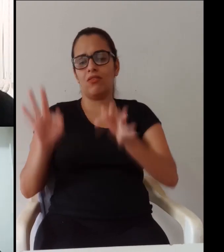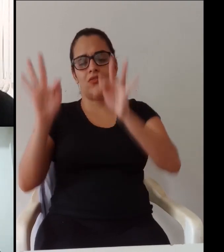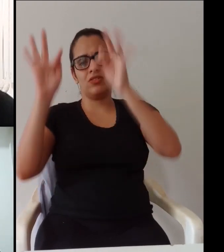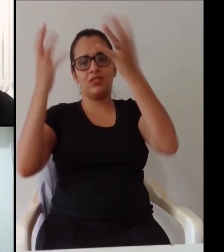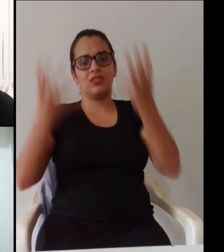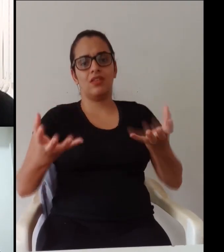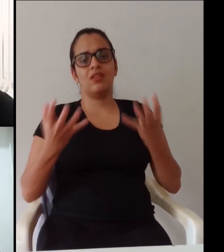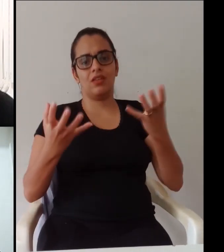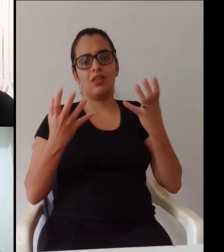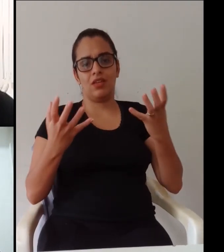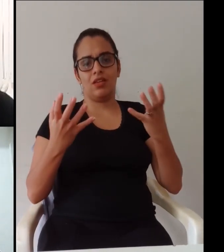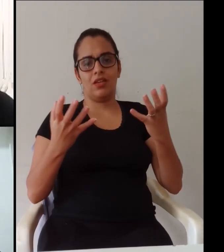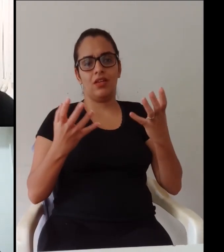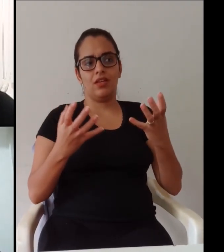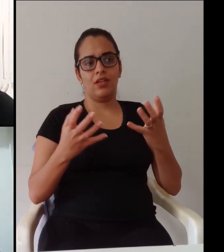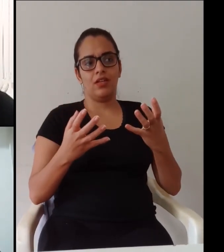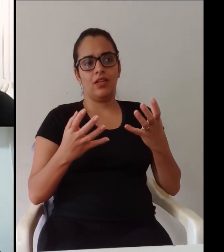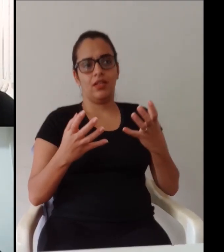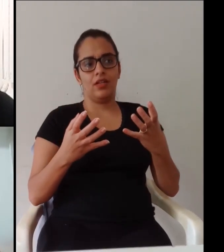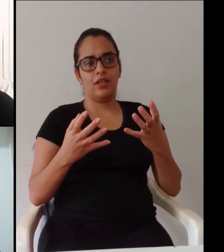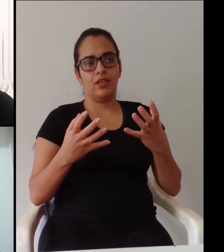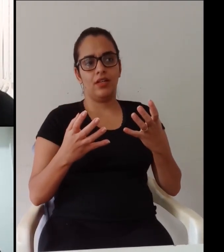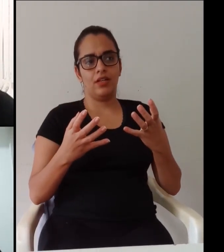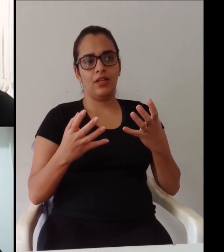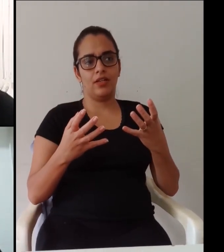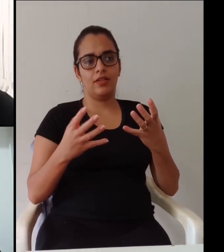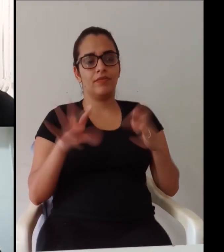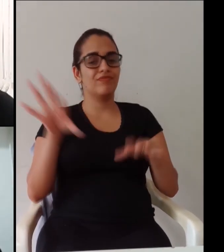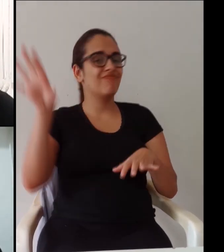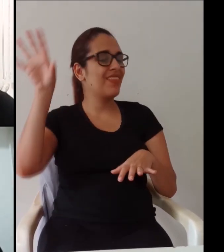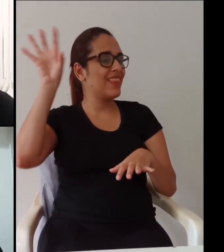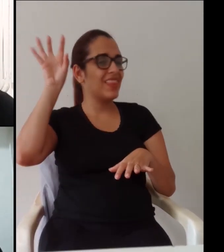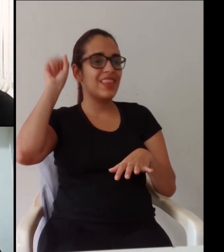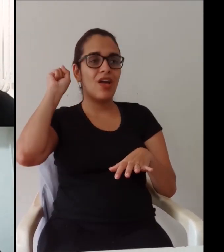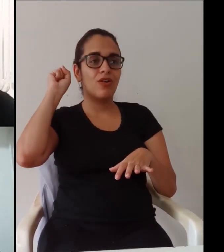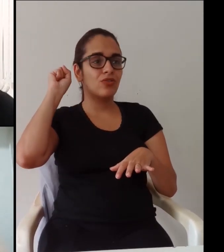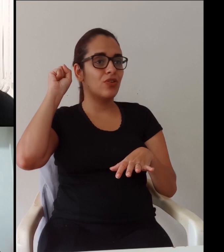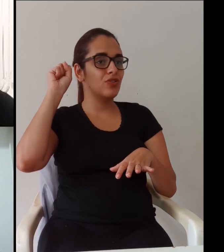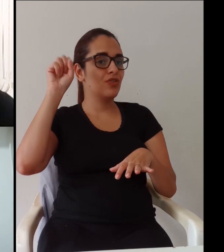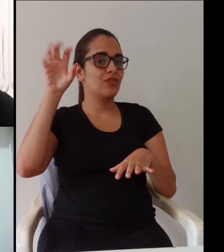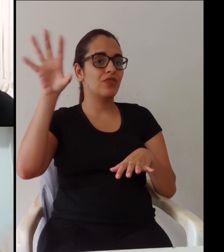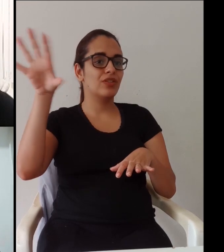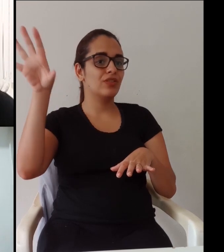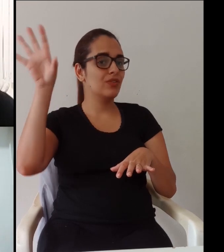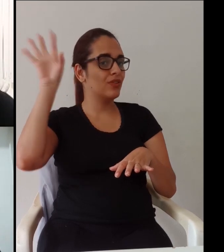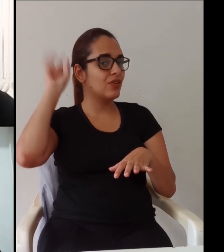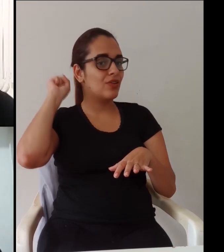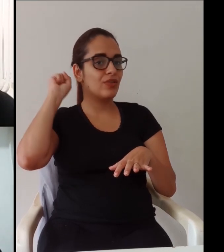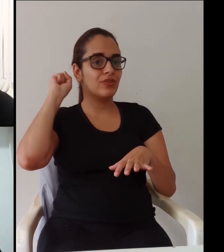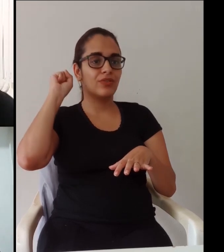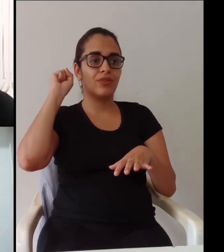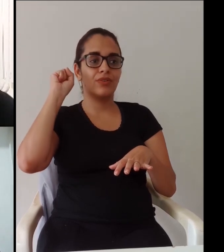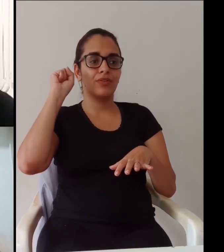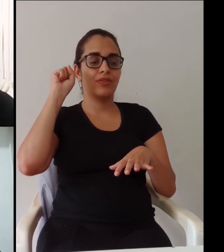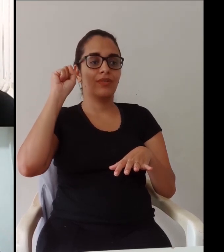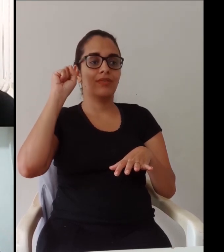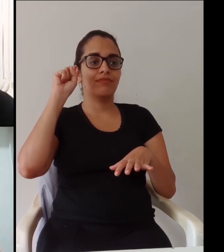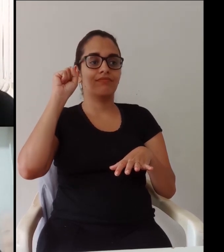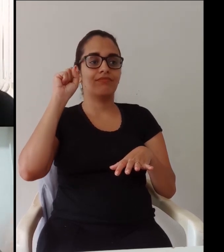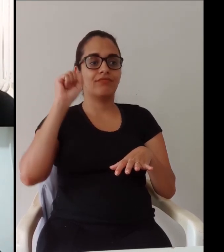limitador de nada a partir dele você pode utilizar qualquer tecnologia que você queira mas tô fazendo essa cara de paisagem